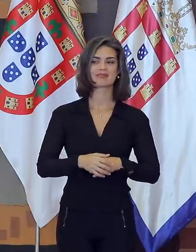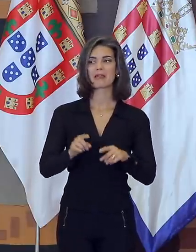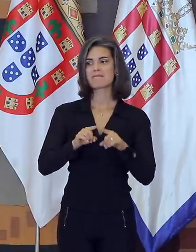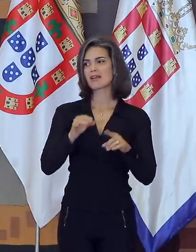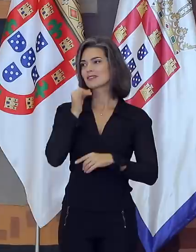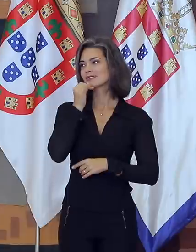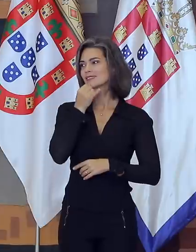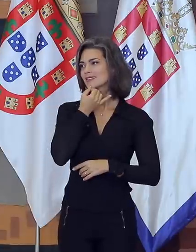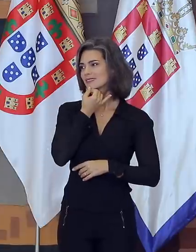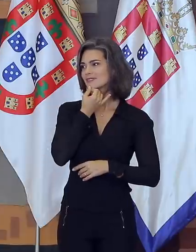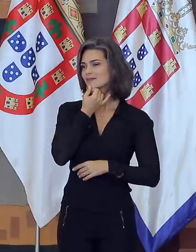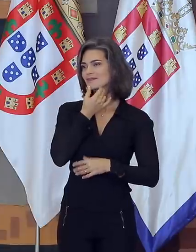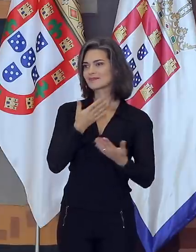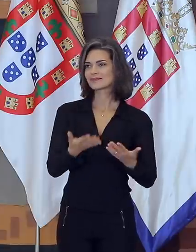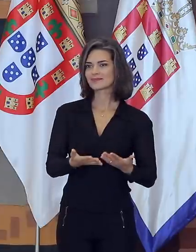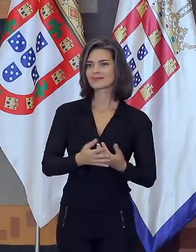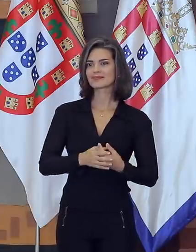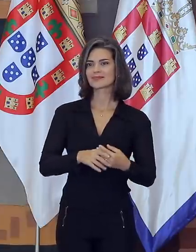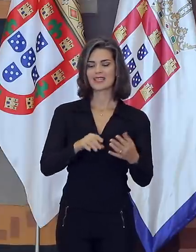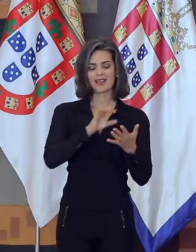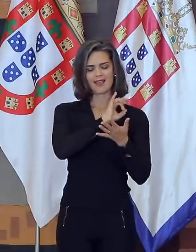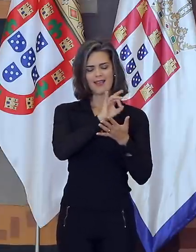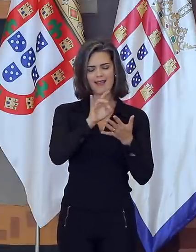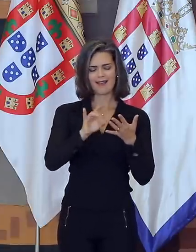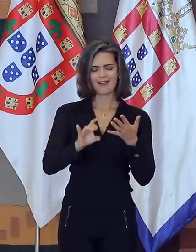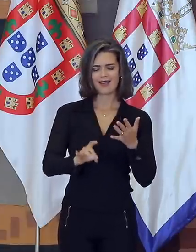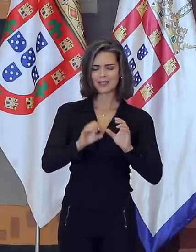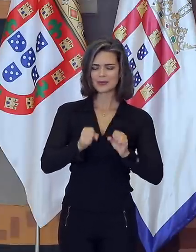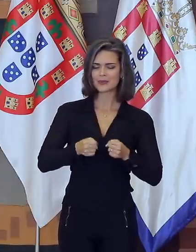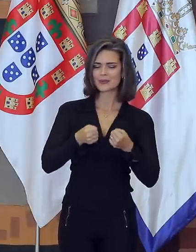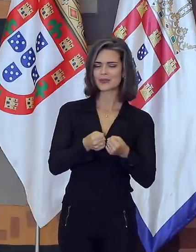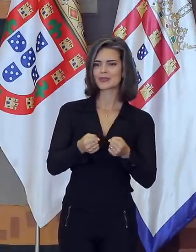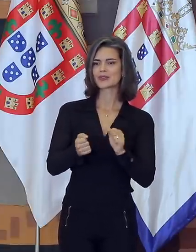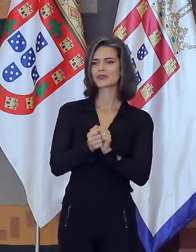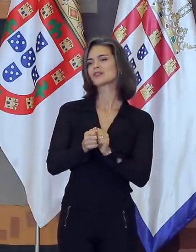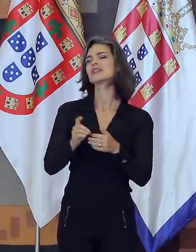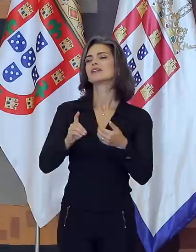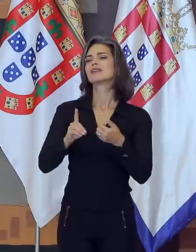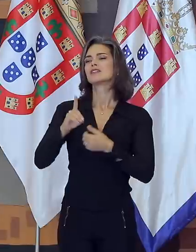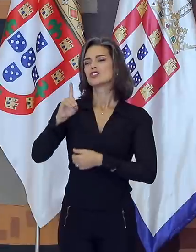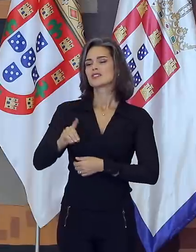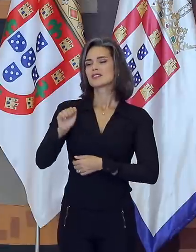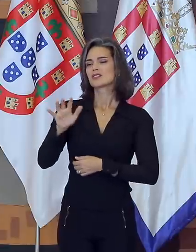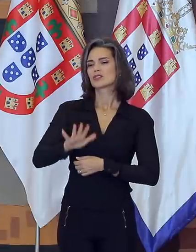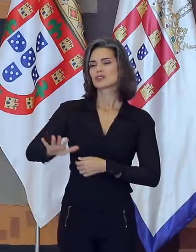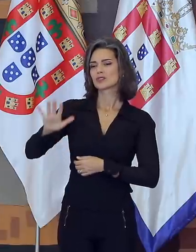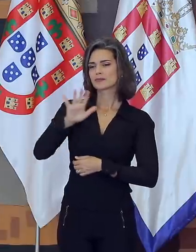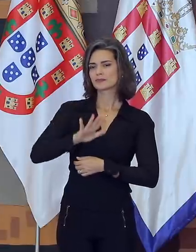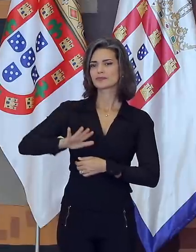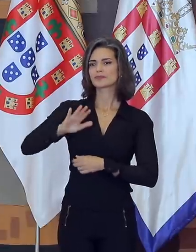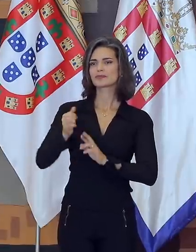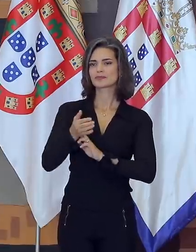Felizmente, o empenho redobrado de cada um, sob a competente direção-geral da embaixadora Maria Estela, com o Pio Brasil